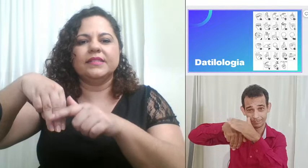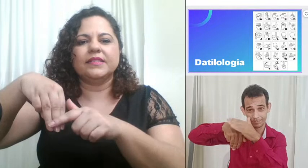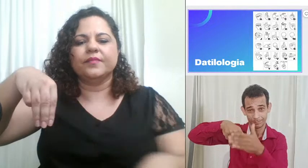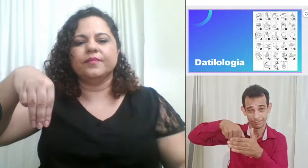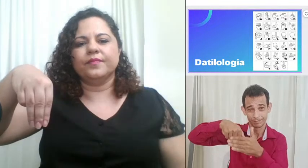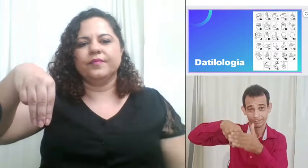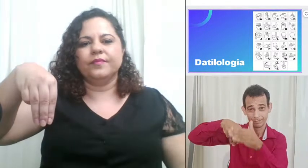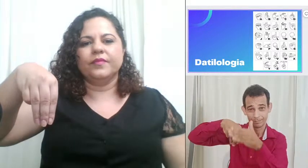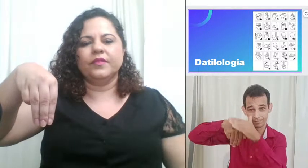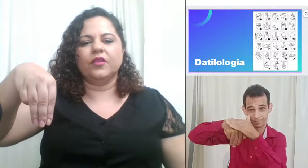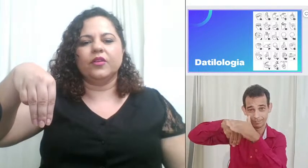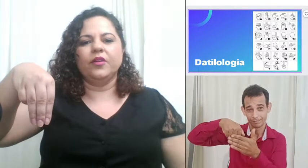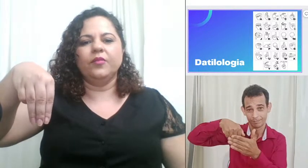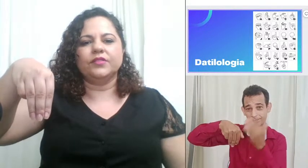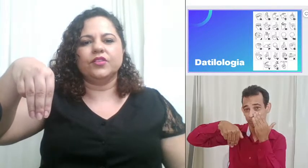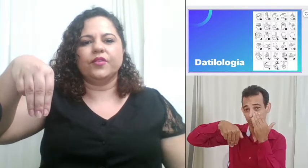totalmente ó